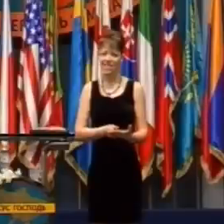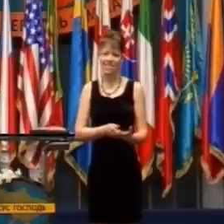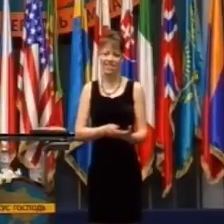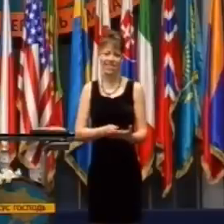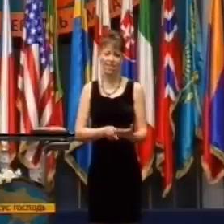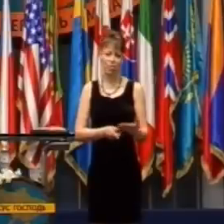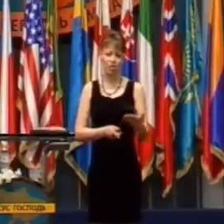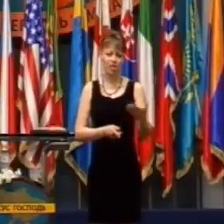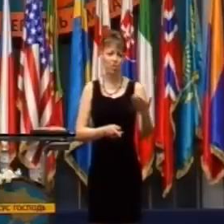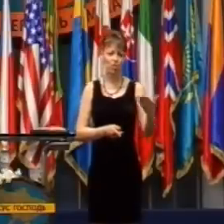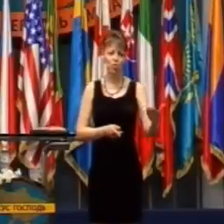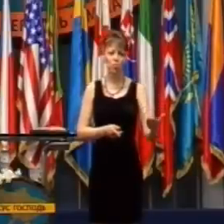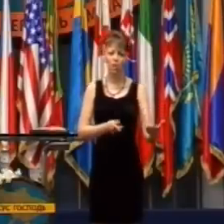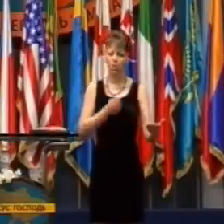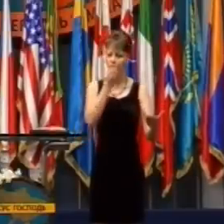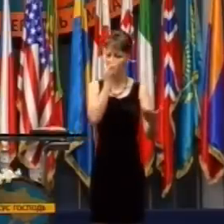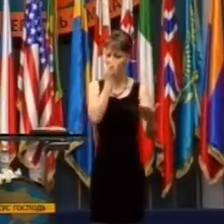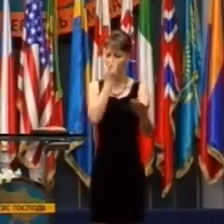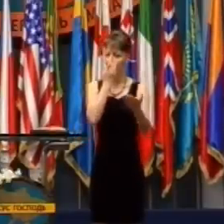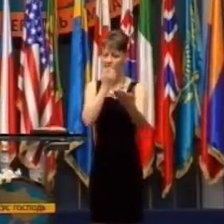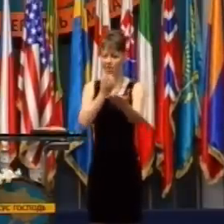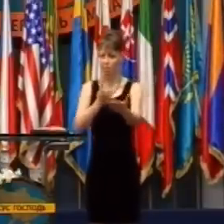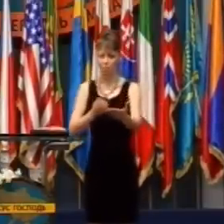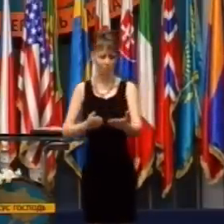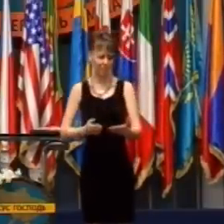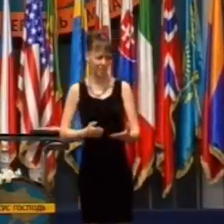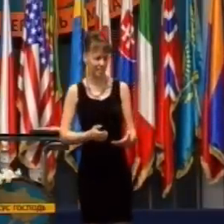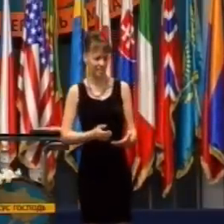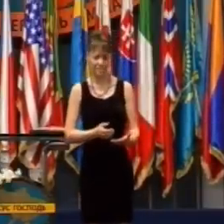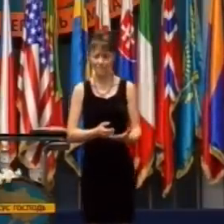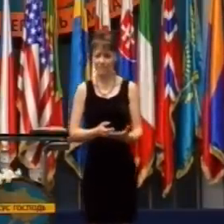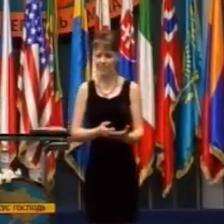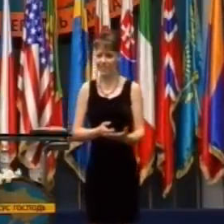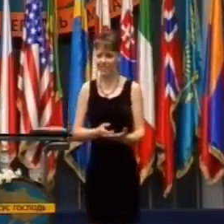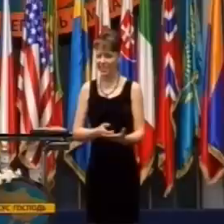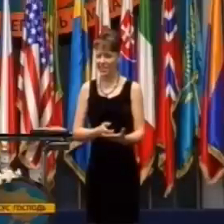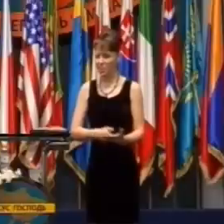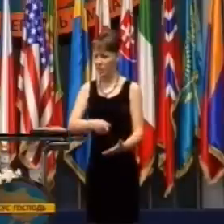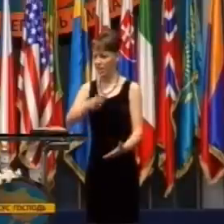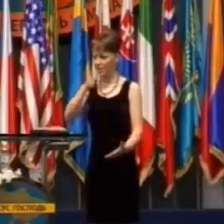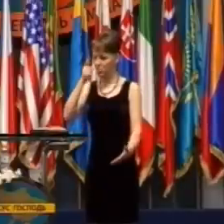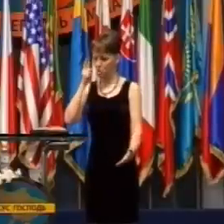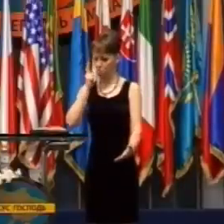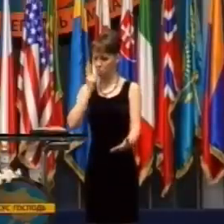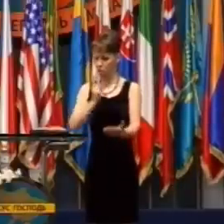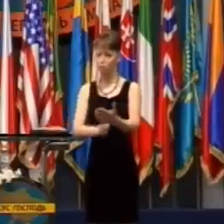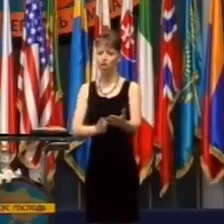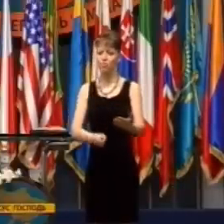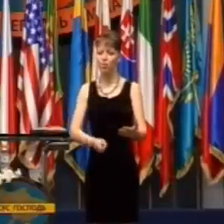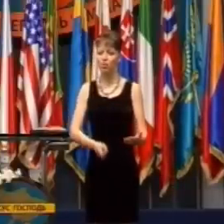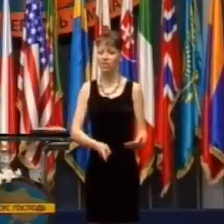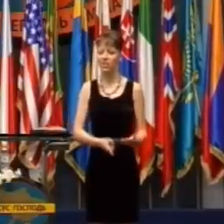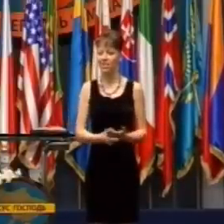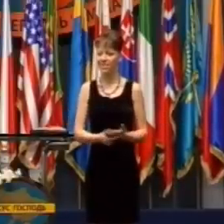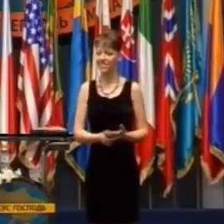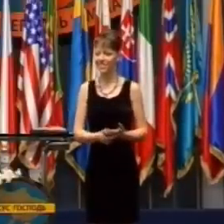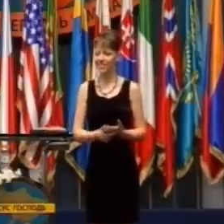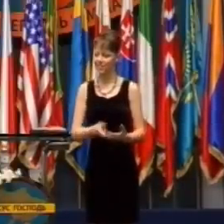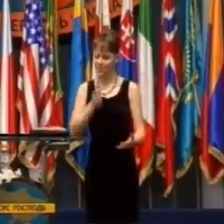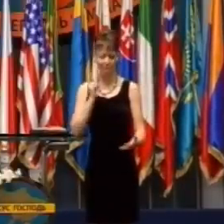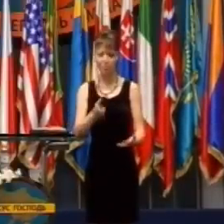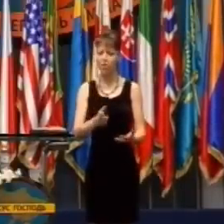Keď to vyzerá vonku zle, kresťania zostávajú doma. Preto budeme mať dobré počasie.